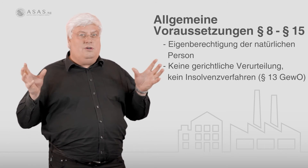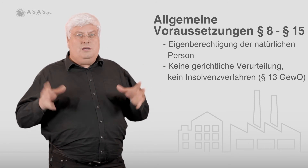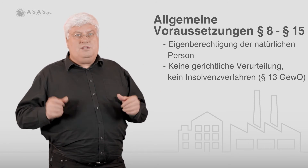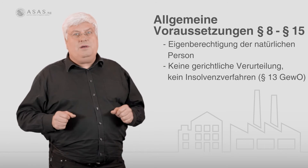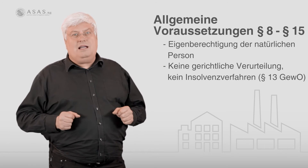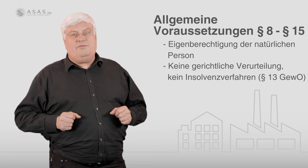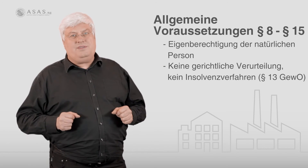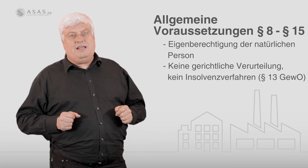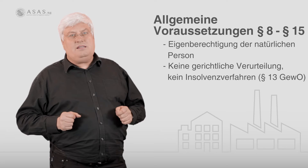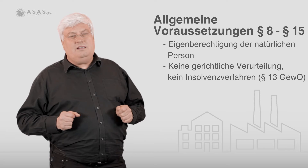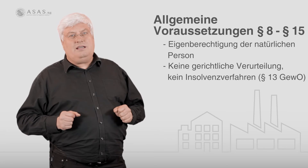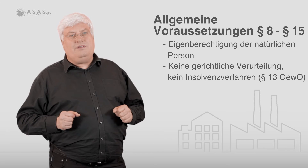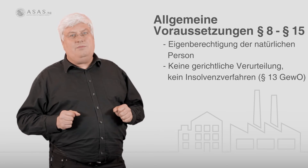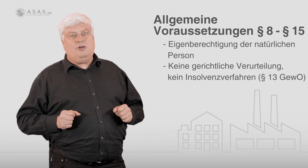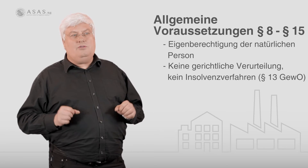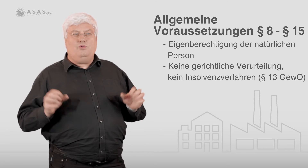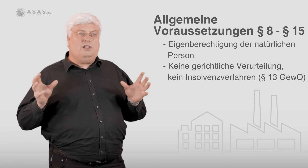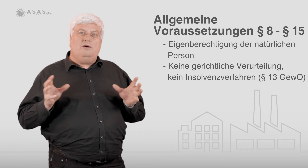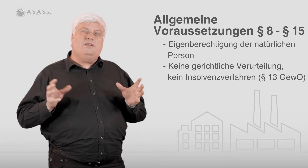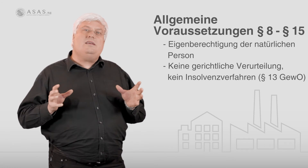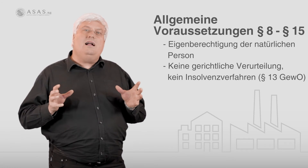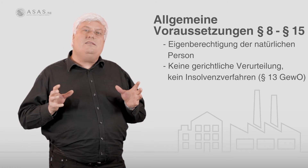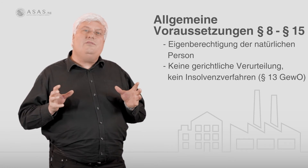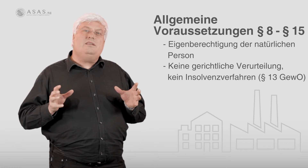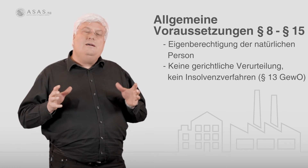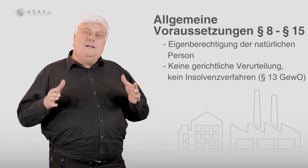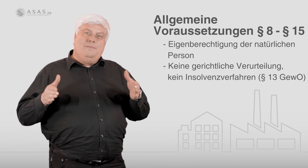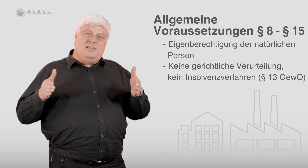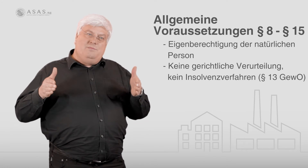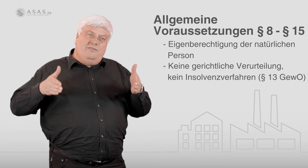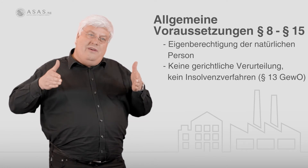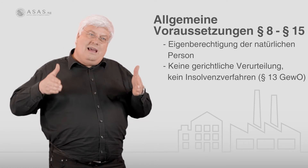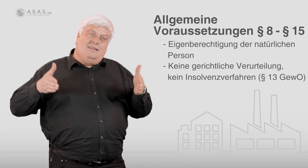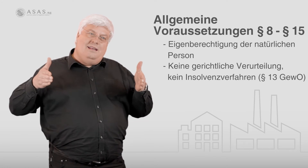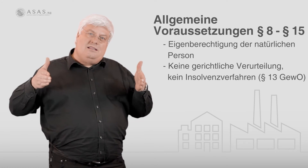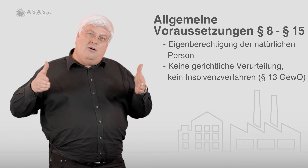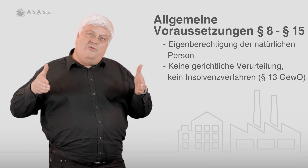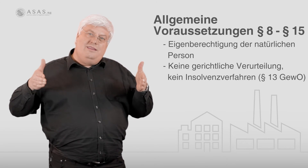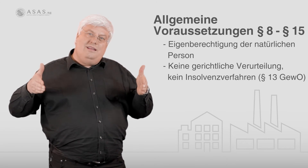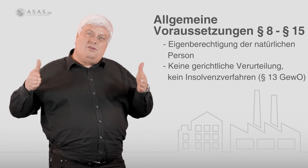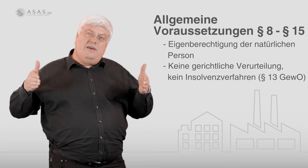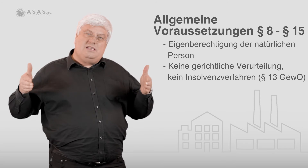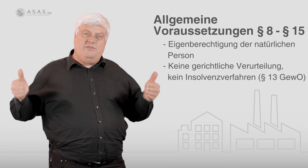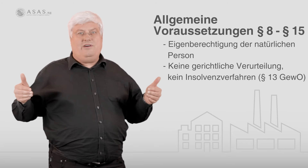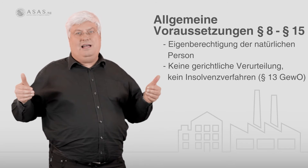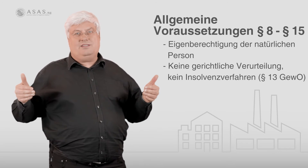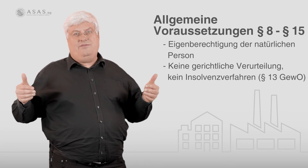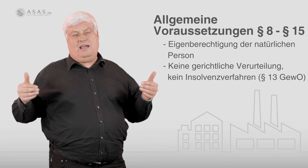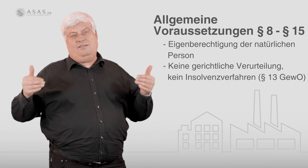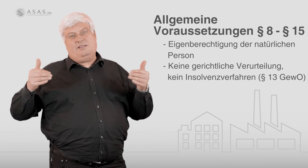gibt es in § 13 in der Gewerbeordnung, wo genau festgehalten wird, dass man während eines laufenden Insolvenzverfahrens, während dieses